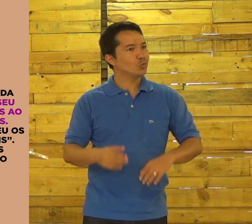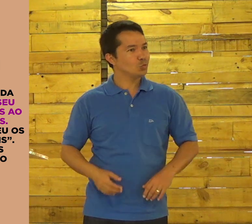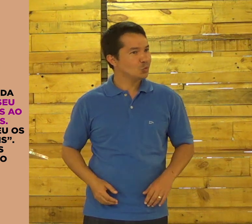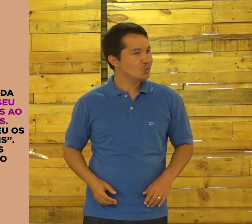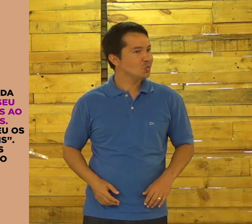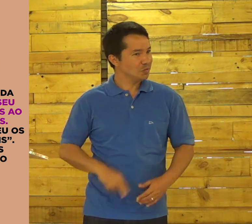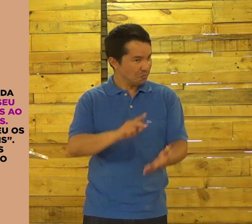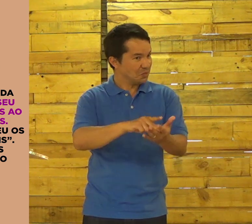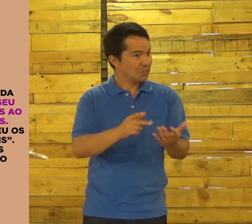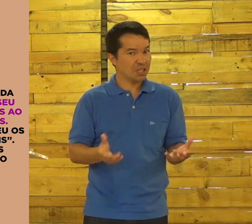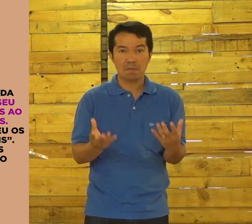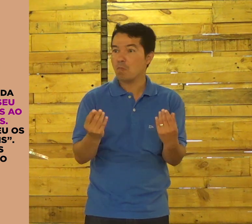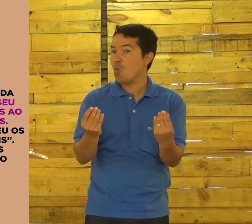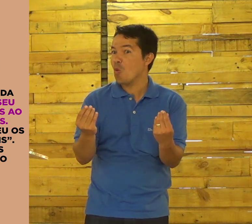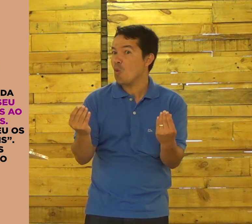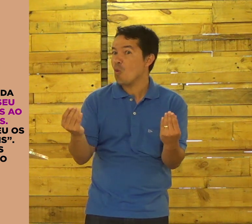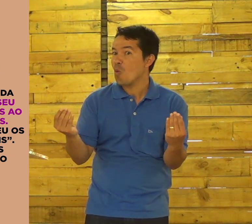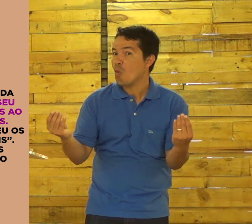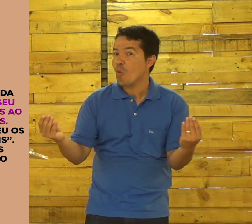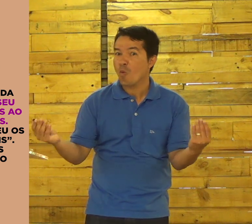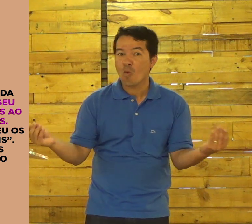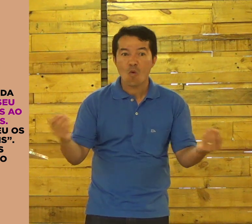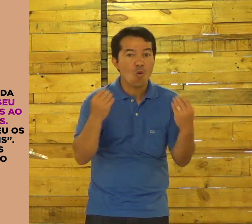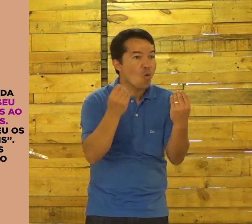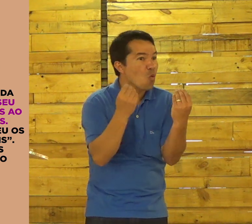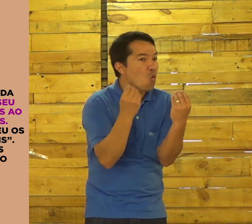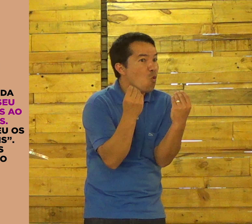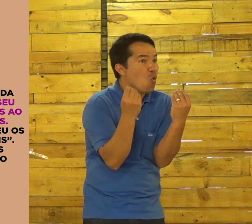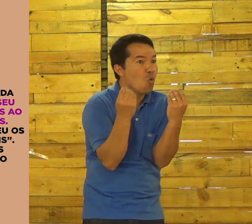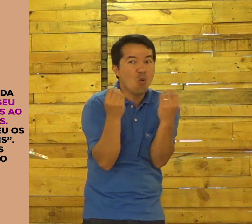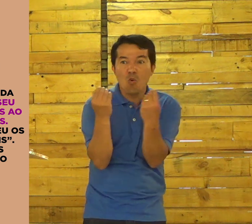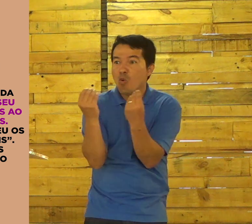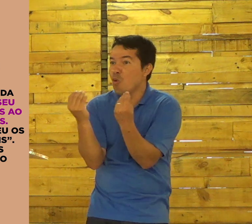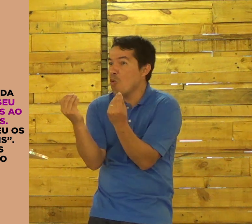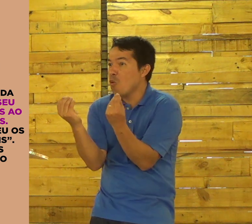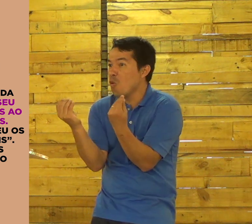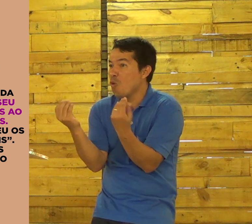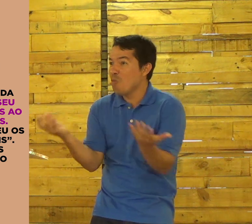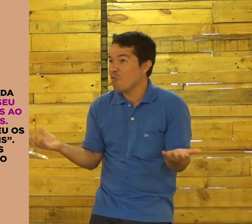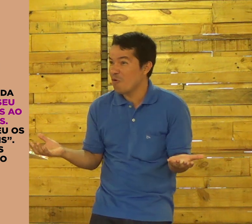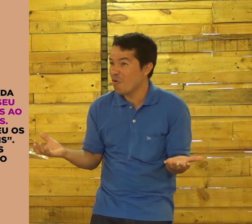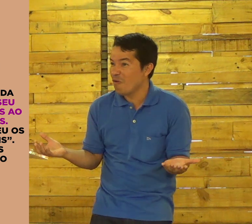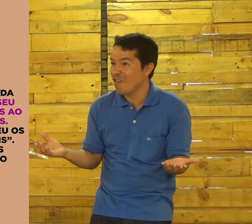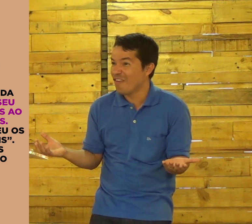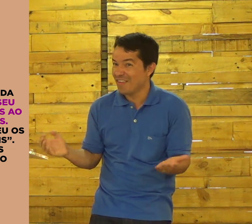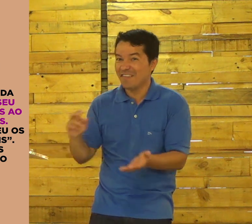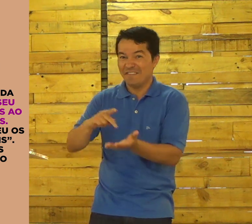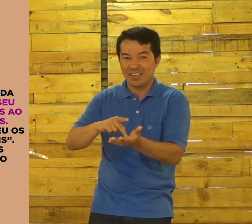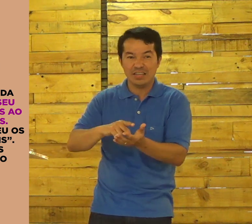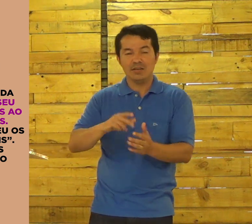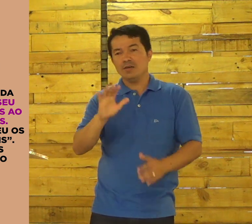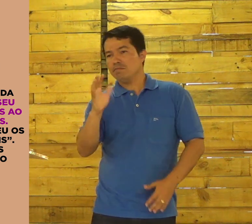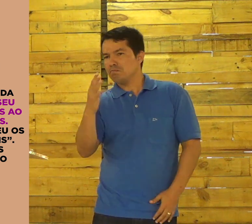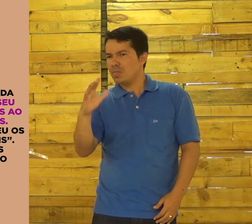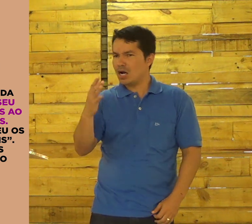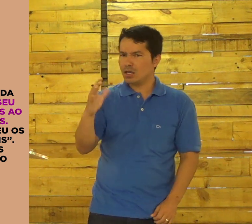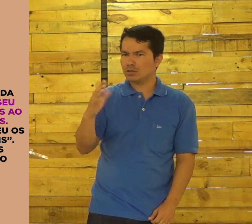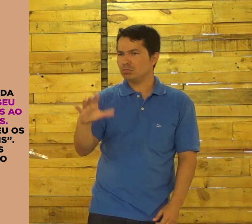muito peixe. É muito peixe. É muito peixe mesmo, não é? Como é que pode? É